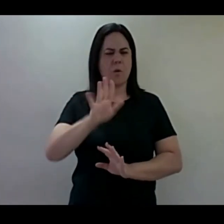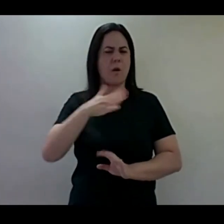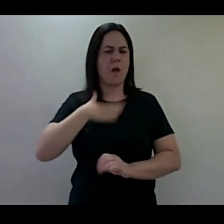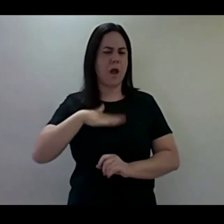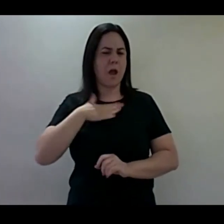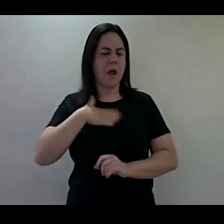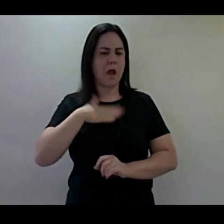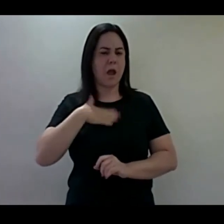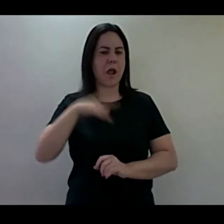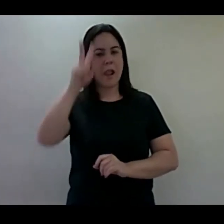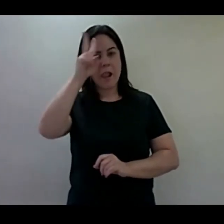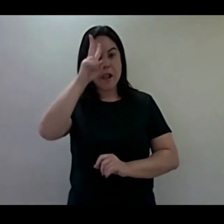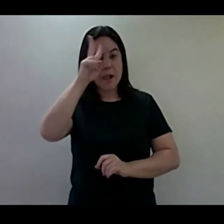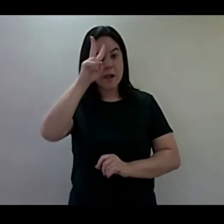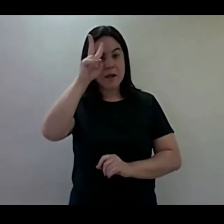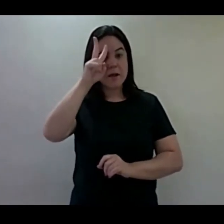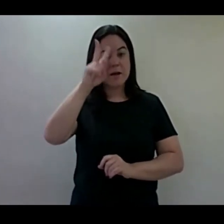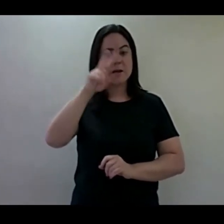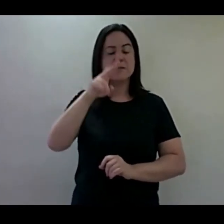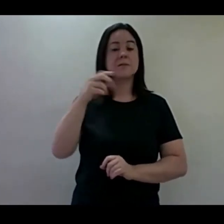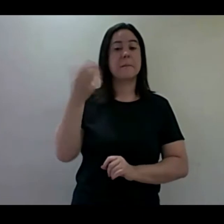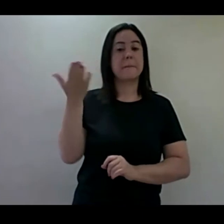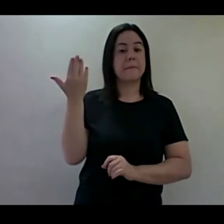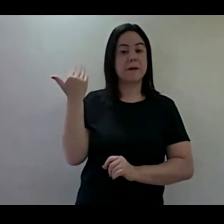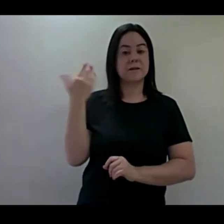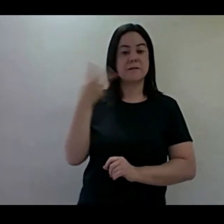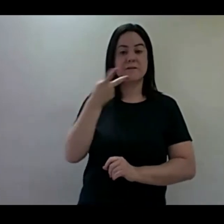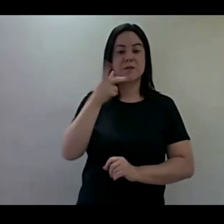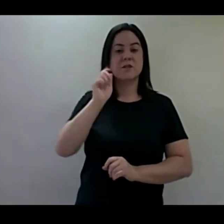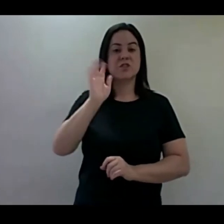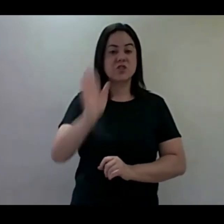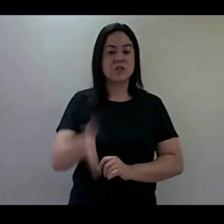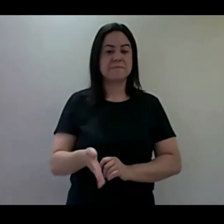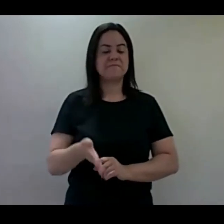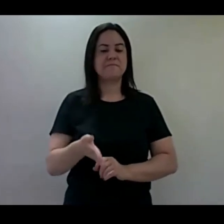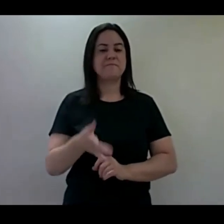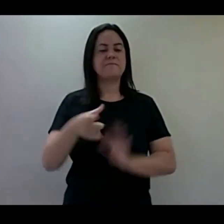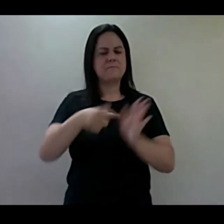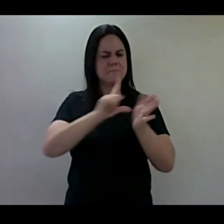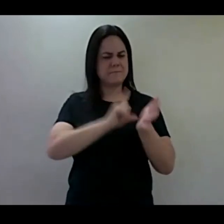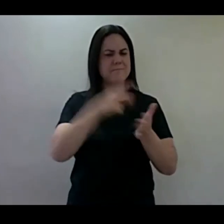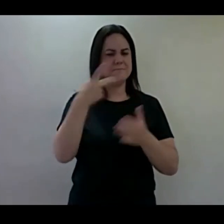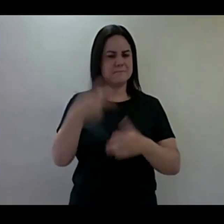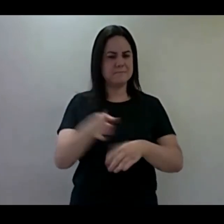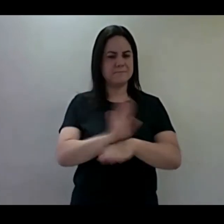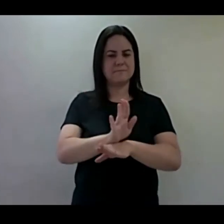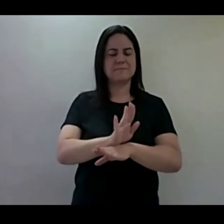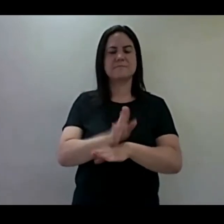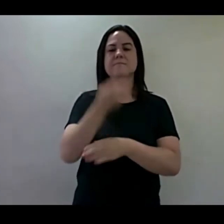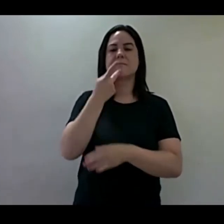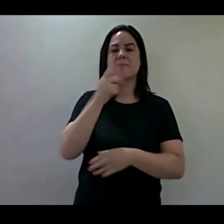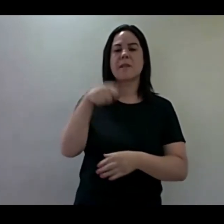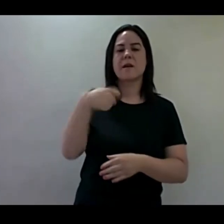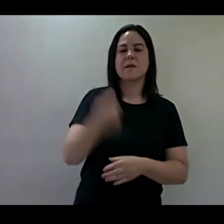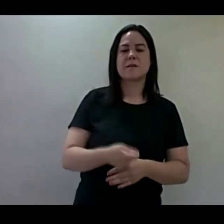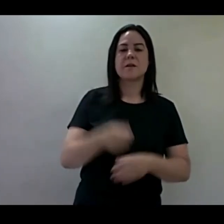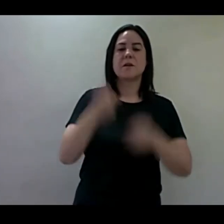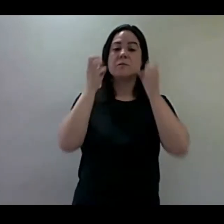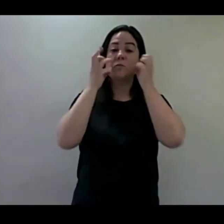histórias anteriores e do vídeo, logo antes desse aqui, onde a gente fala da ida de Moisés para Midian. O Moisés